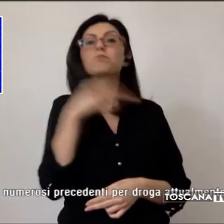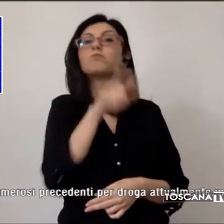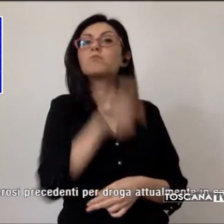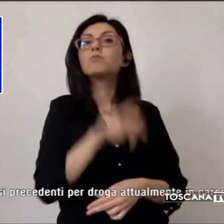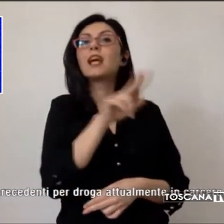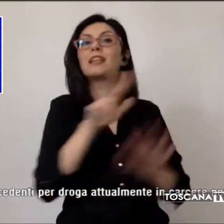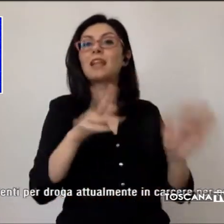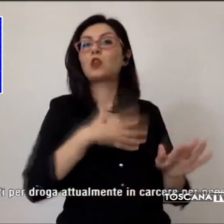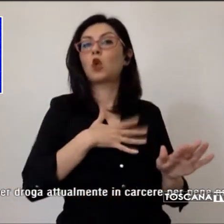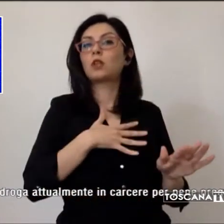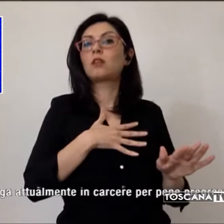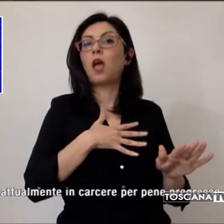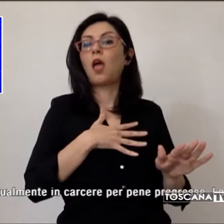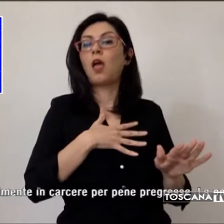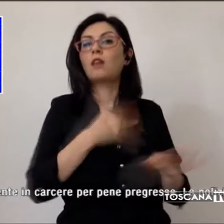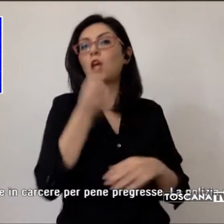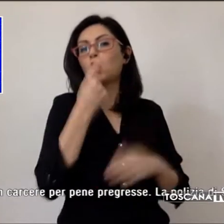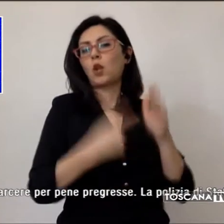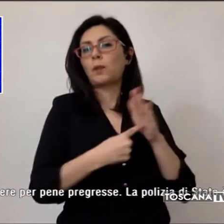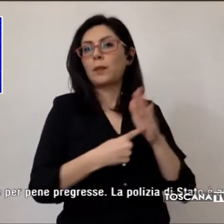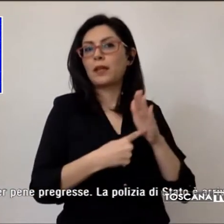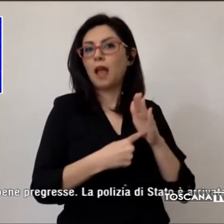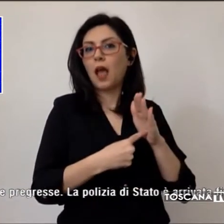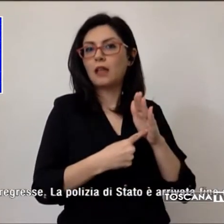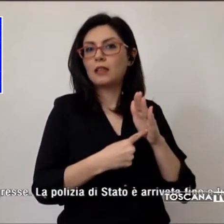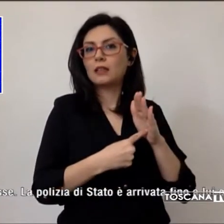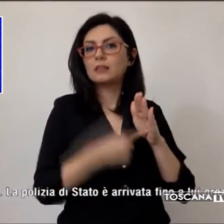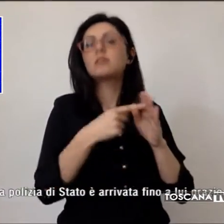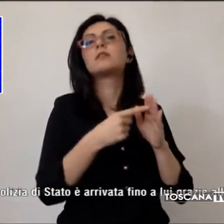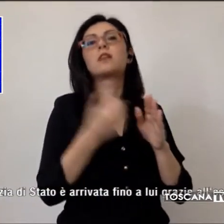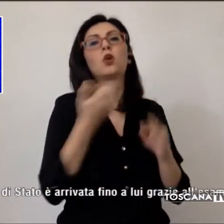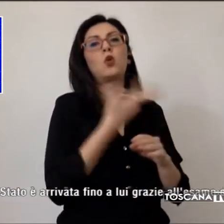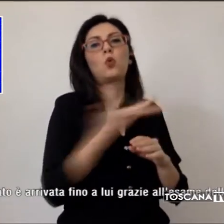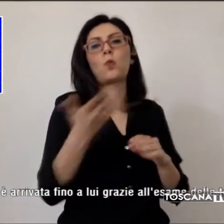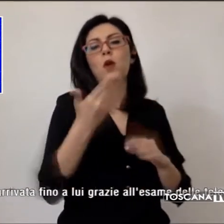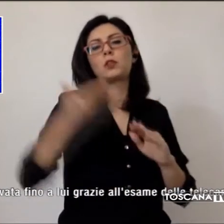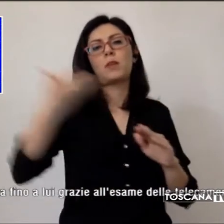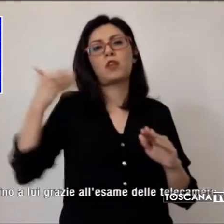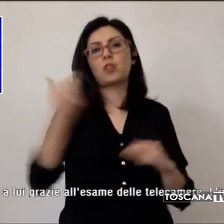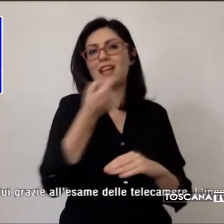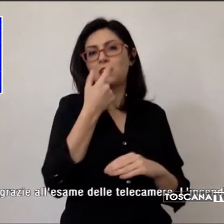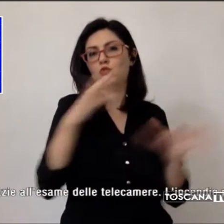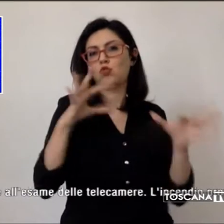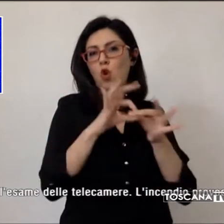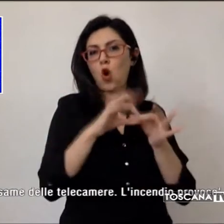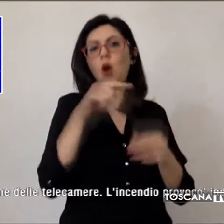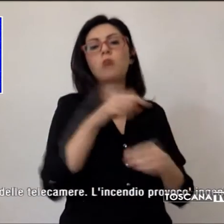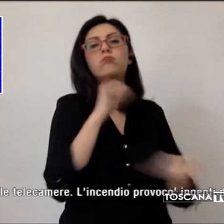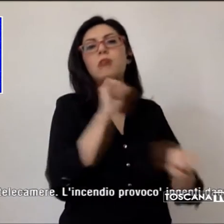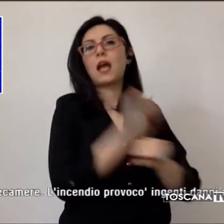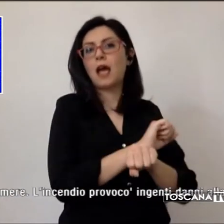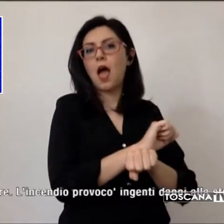tossicodipendente con numerosi precedenti per droga attualmente in carcere per pene pregresse.